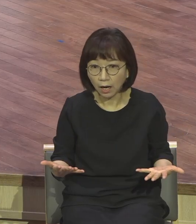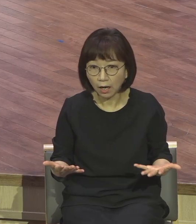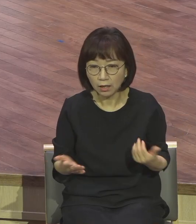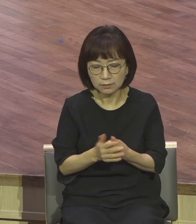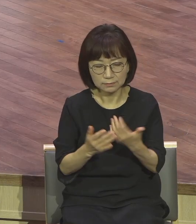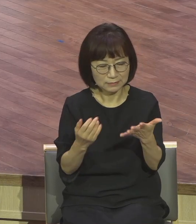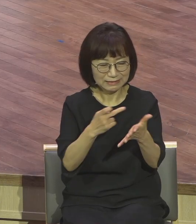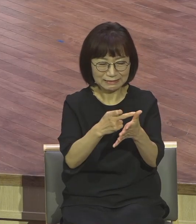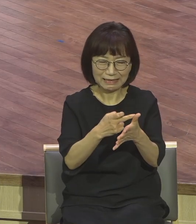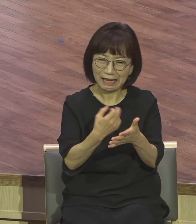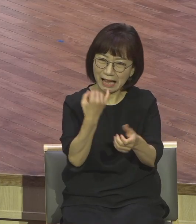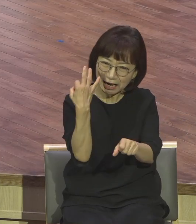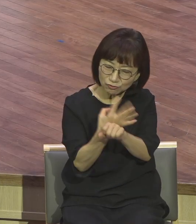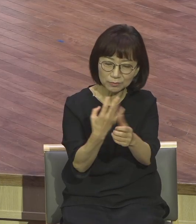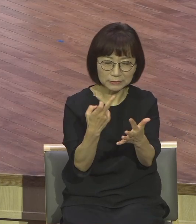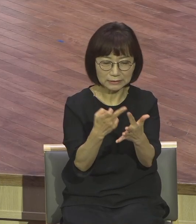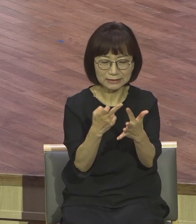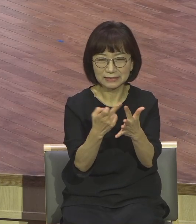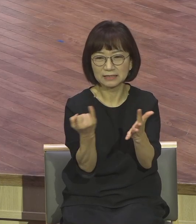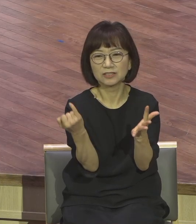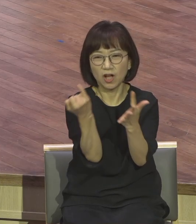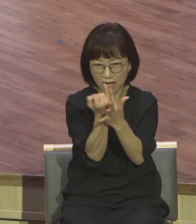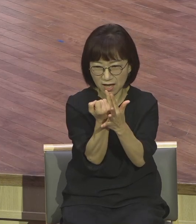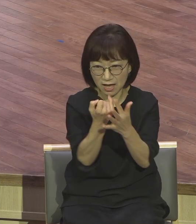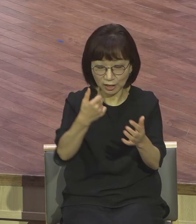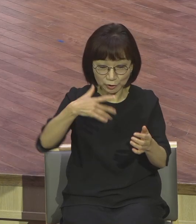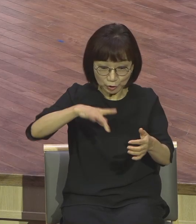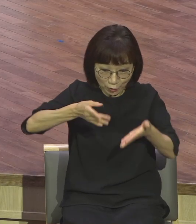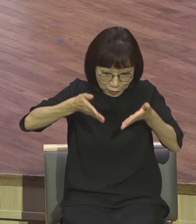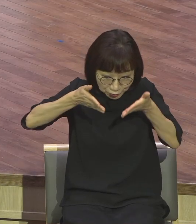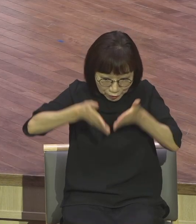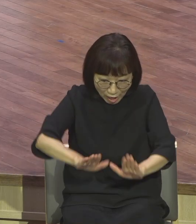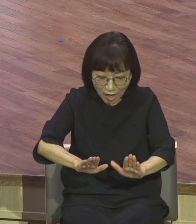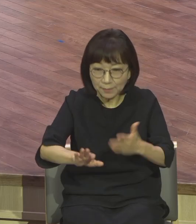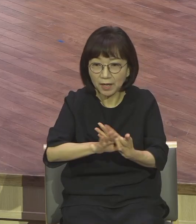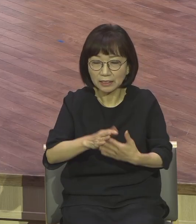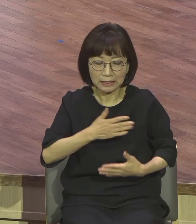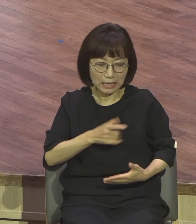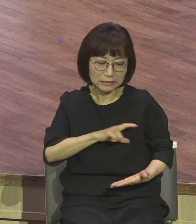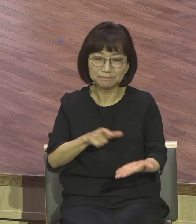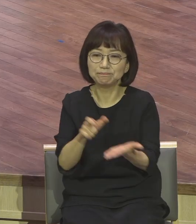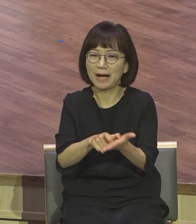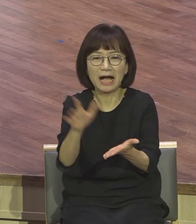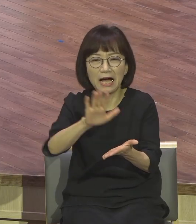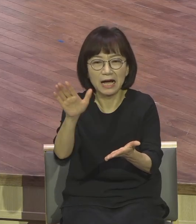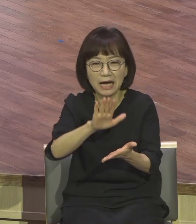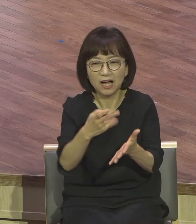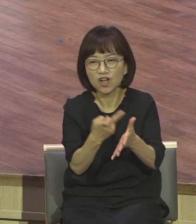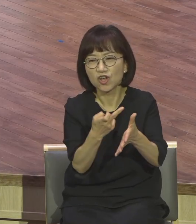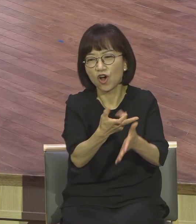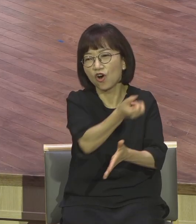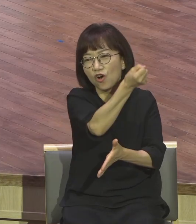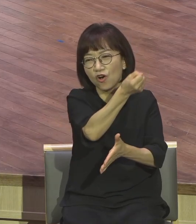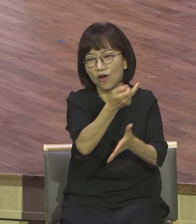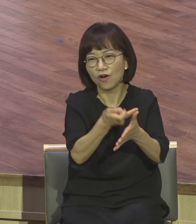장가를 가서 첫 아이를 낳으면 그거는 자기 자식이 아니에요. 형의 자식이라. 그게 이제